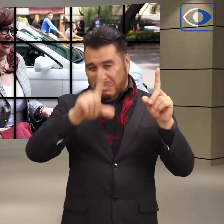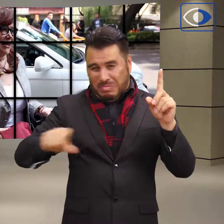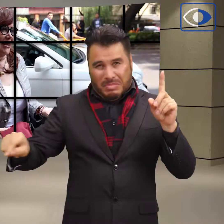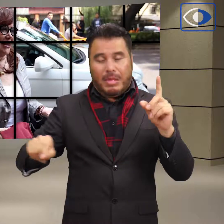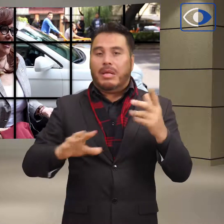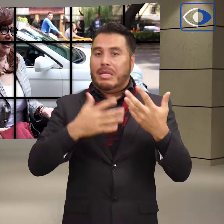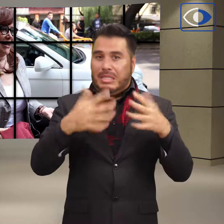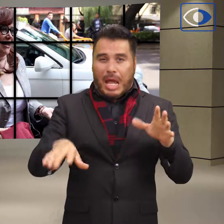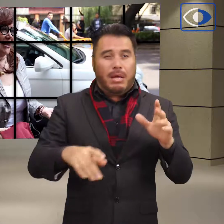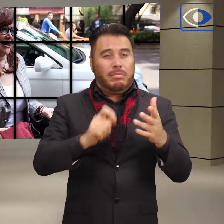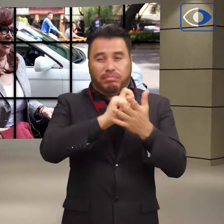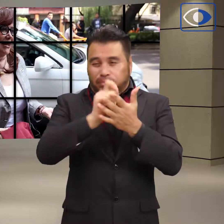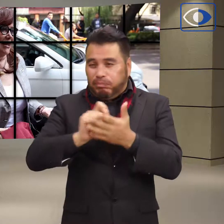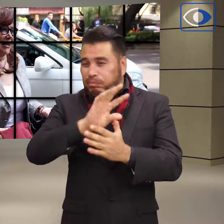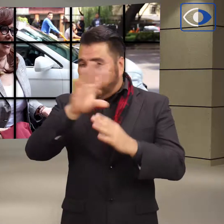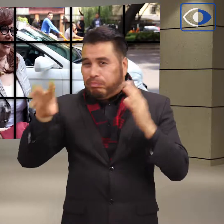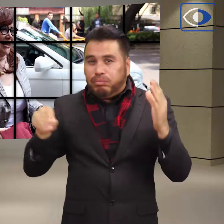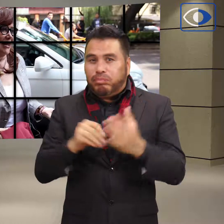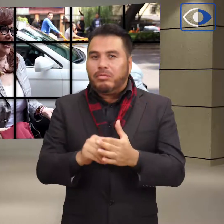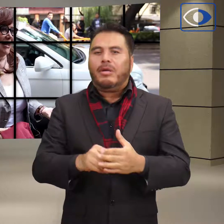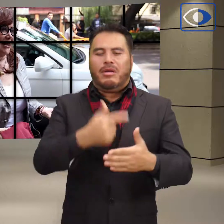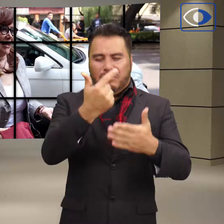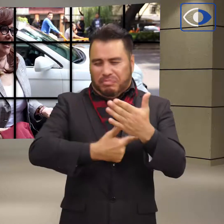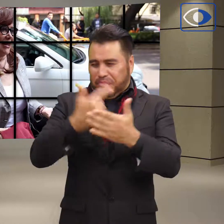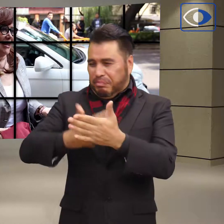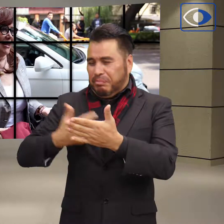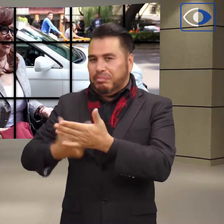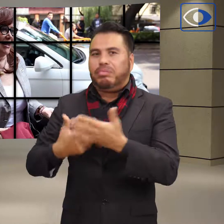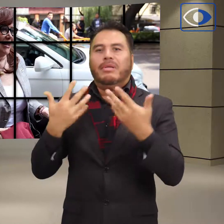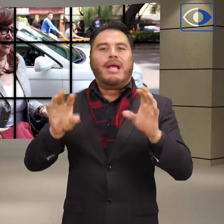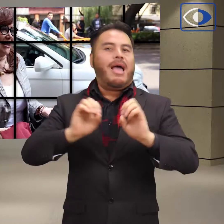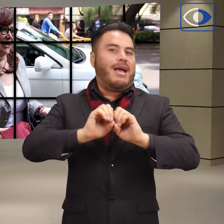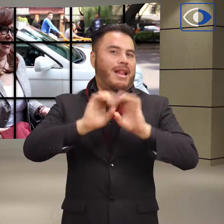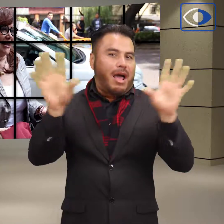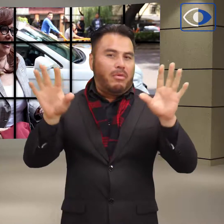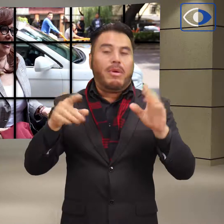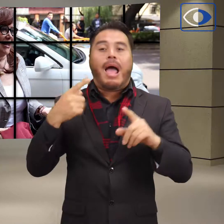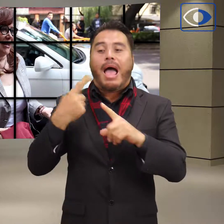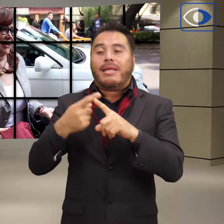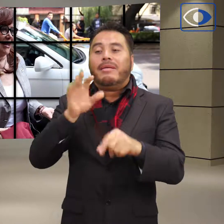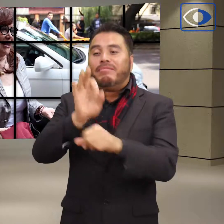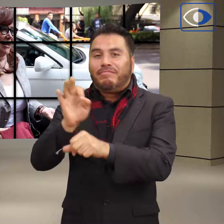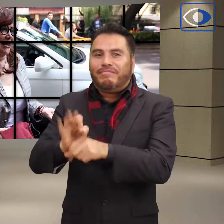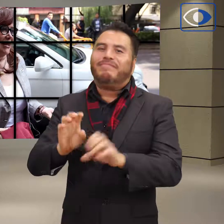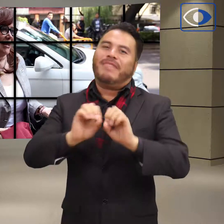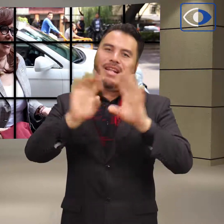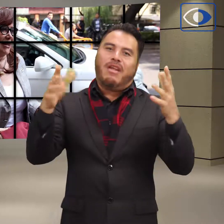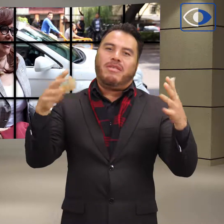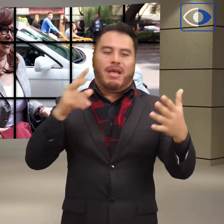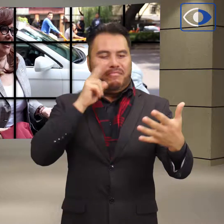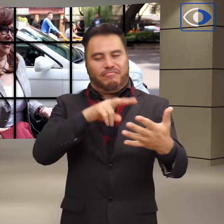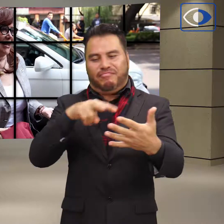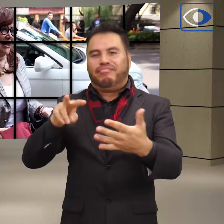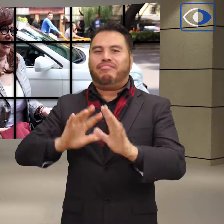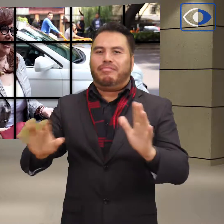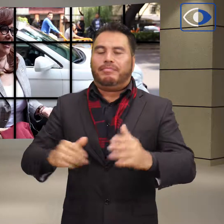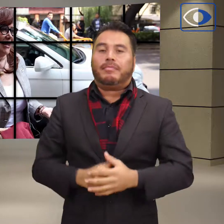entonces se tendrá un panorama más claro para saber a quiénes se les destinará los beneficios. El periódico El Vigía nos